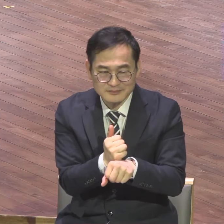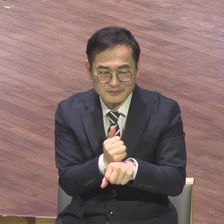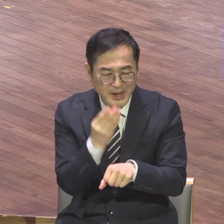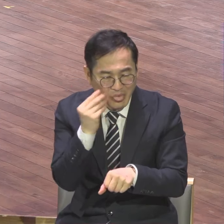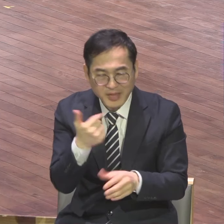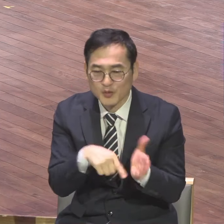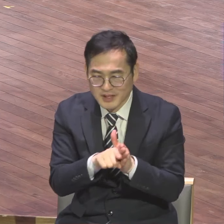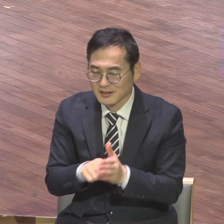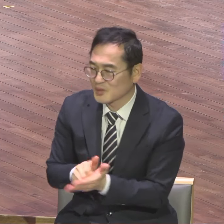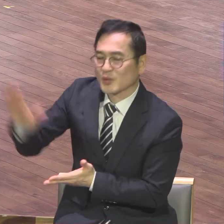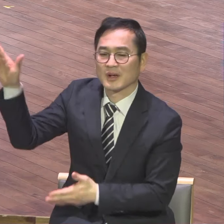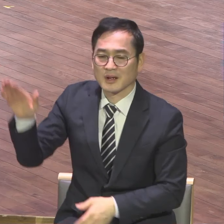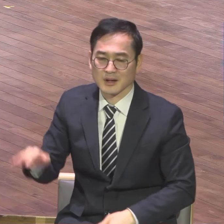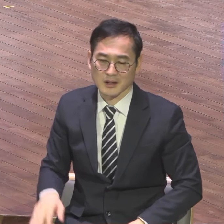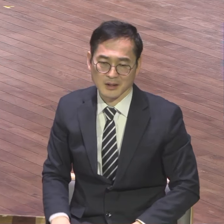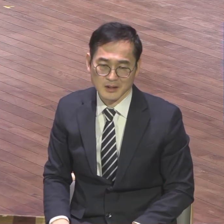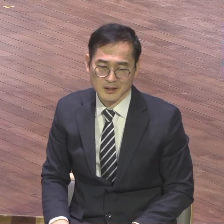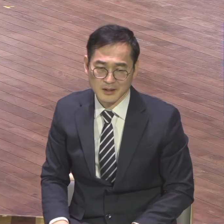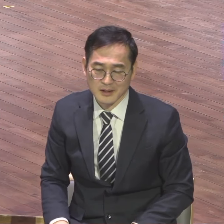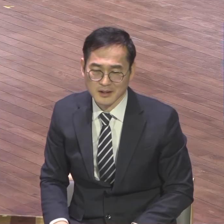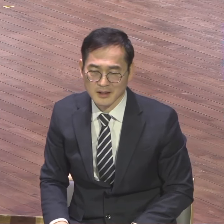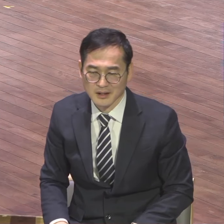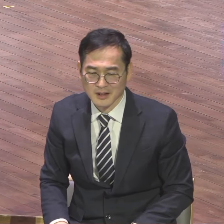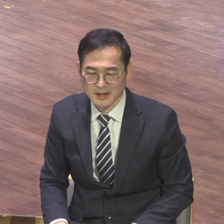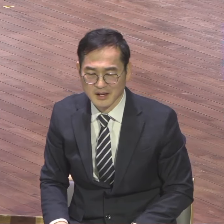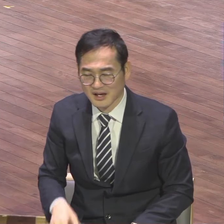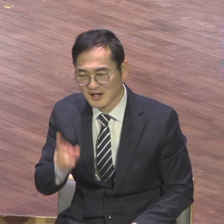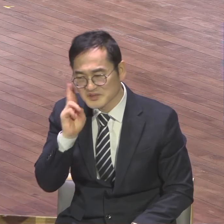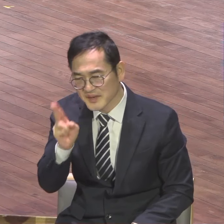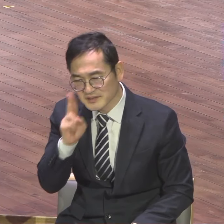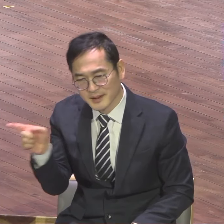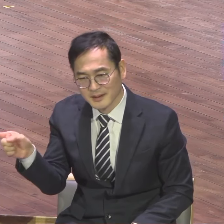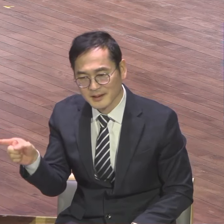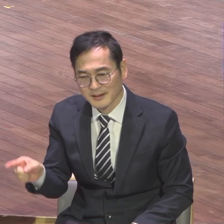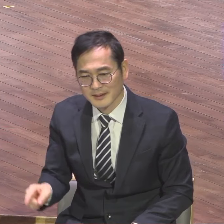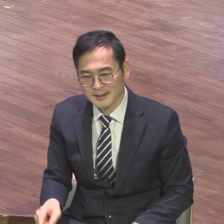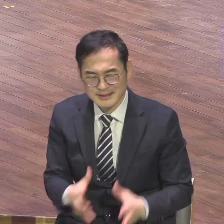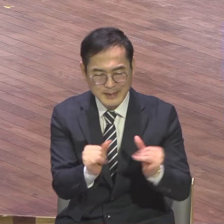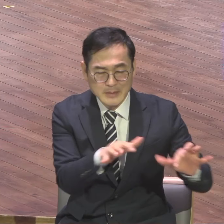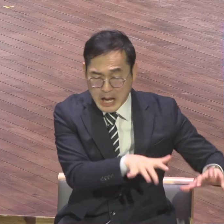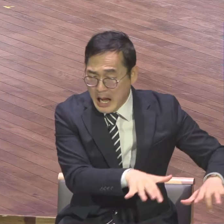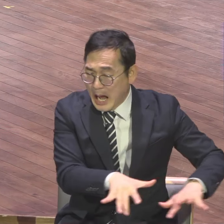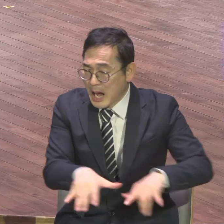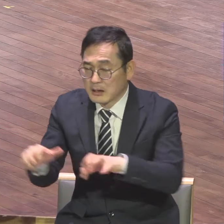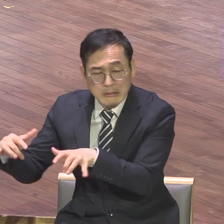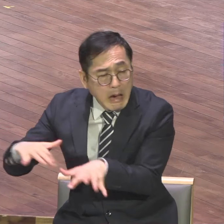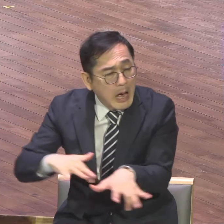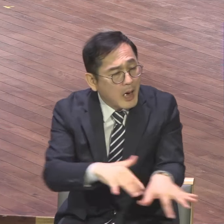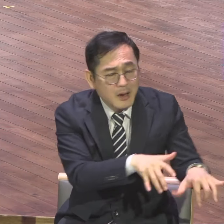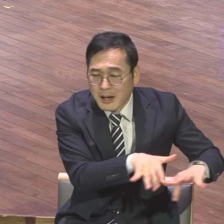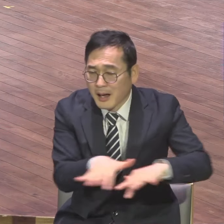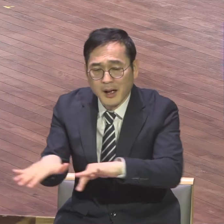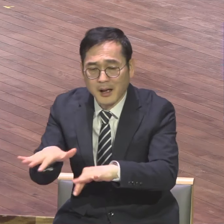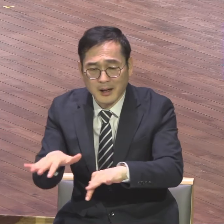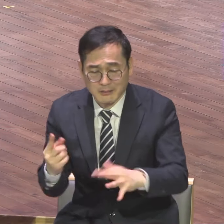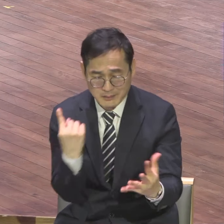전기지법을 맡은 분들이 무리신앙에서 벗어나야 돼요 무리신앙 확실한 제자신앙 가디시기를